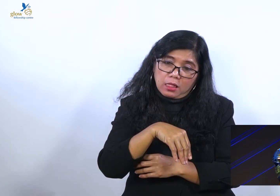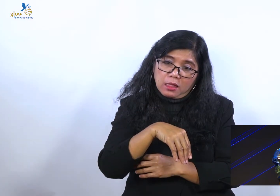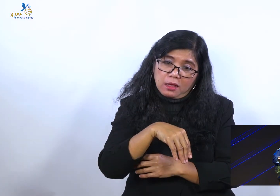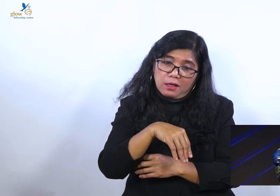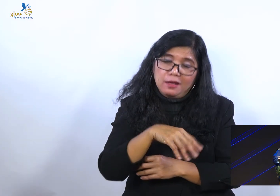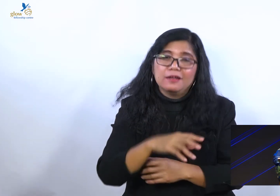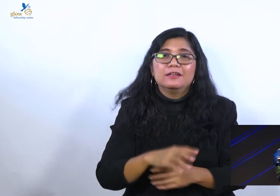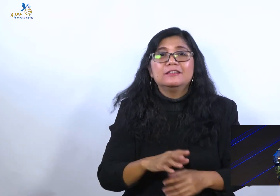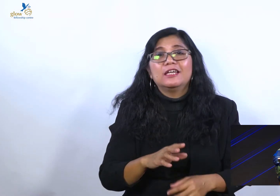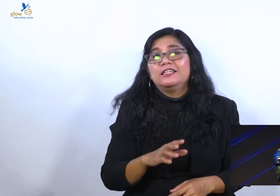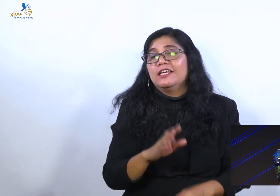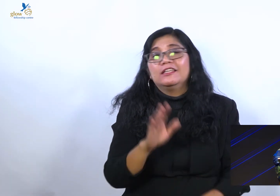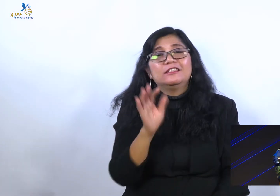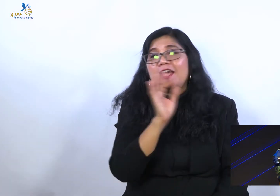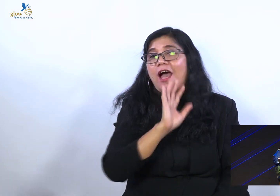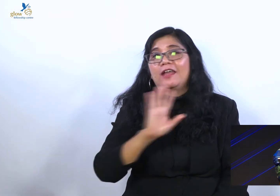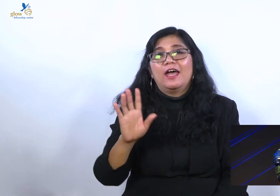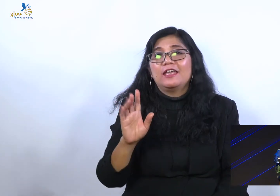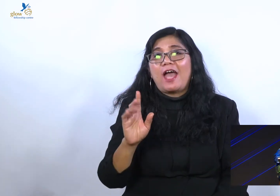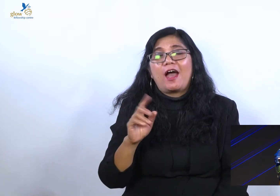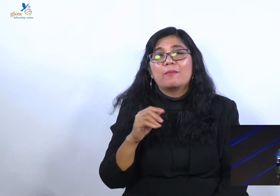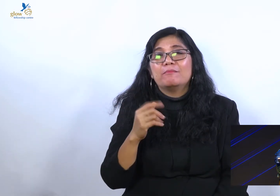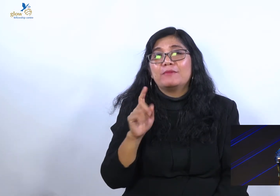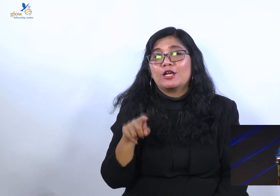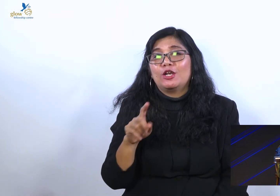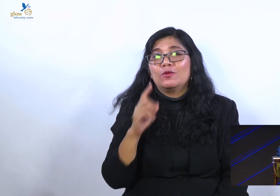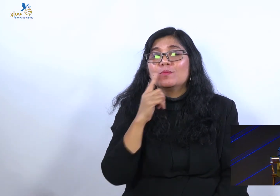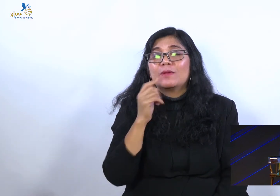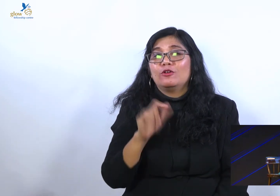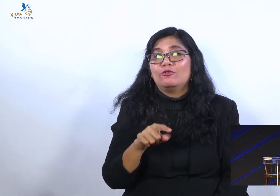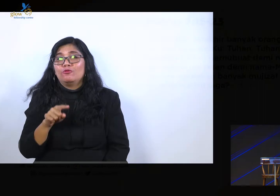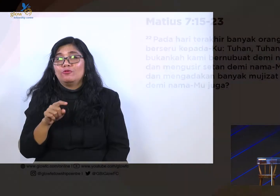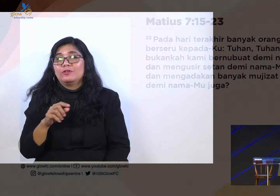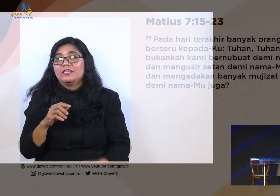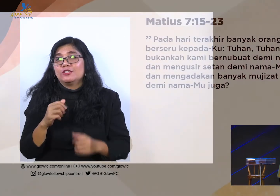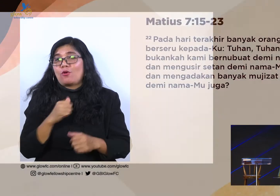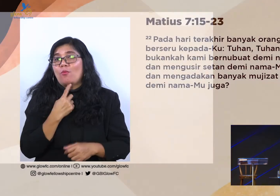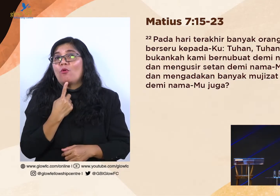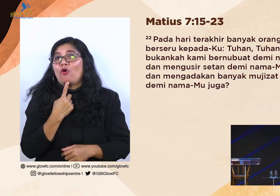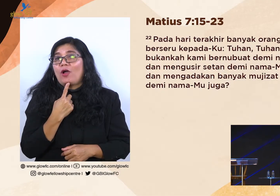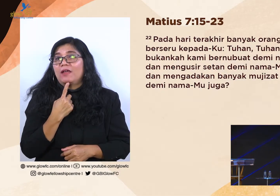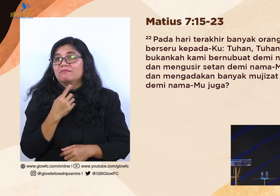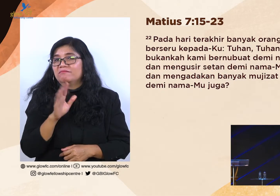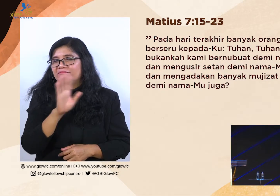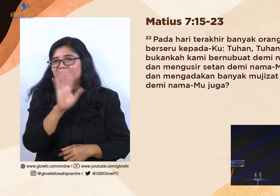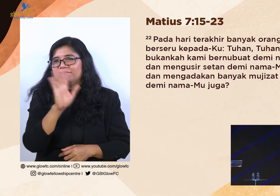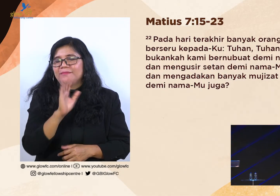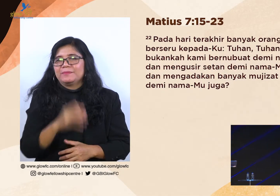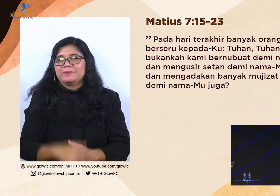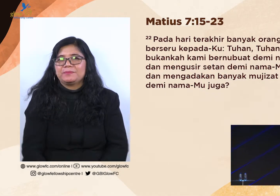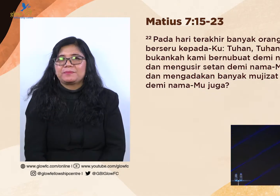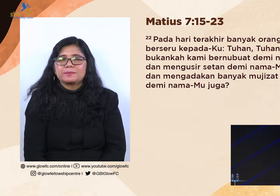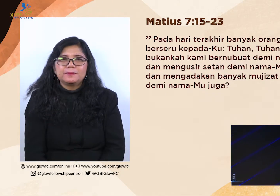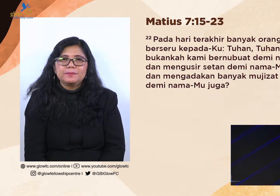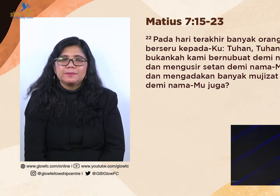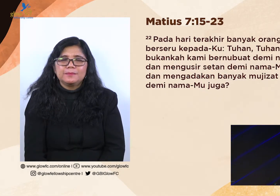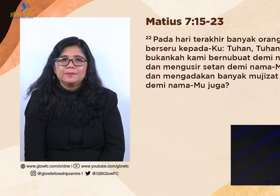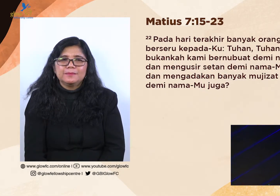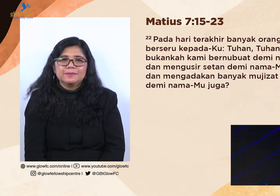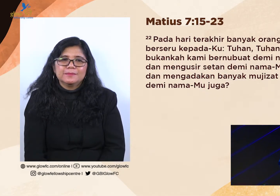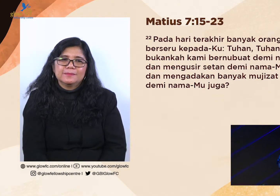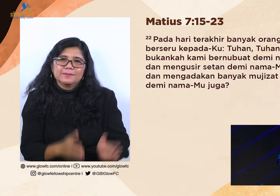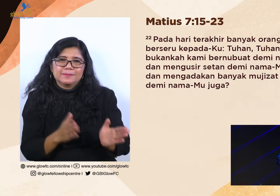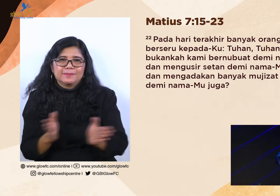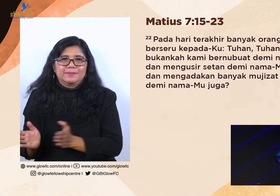Kalau kita bisa diselamatkan bos. Karena anugerah. Karena itu saya bahagia lihat ayat ini. Coba, coba, coba.